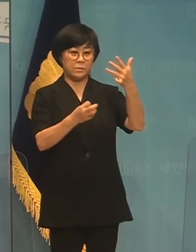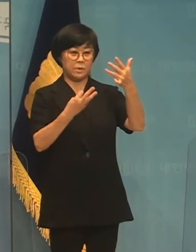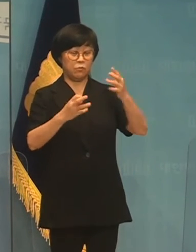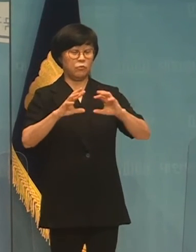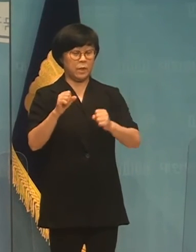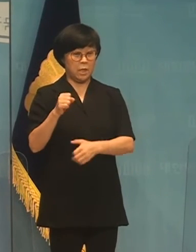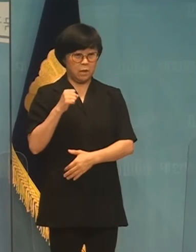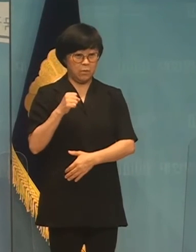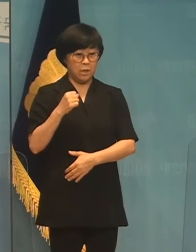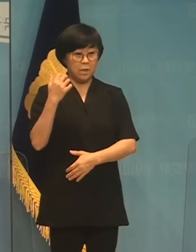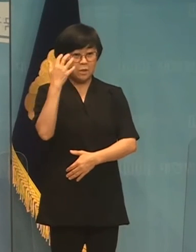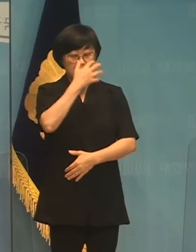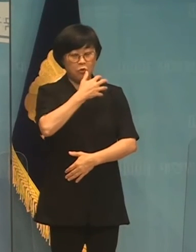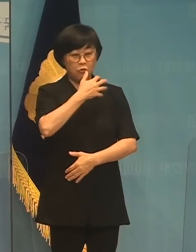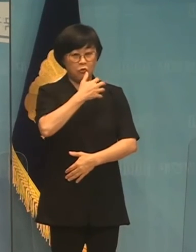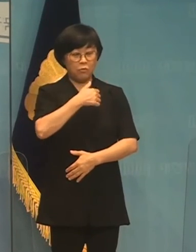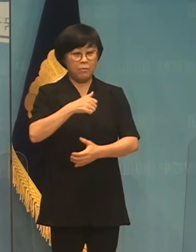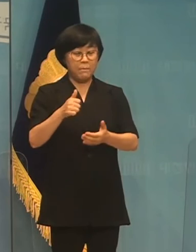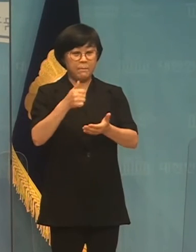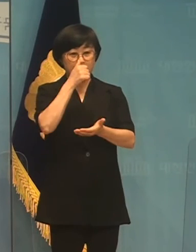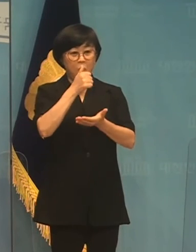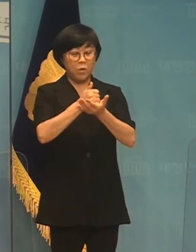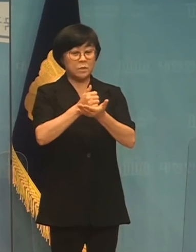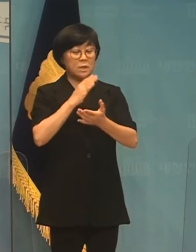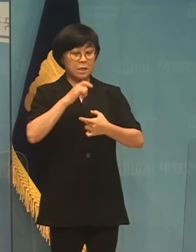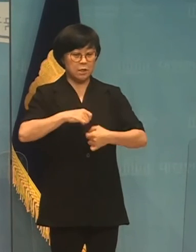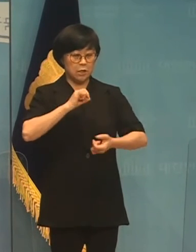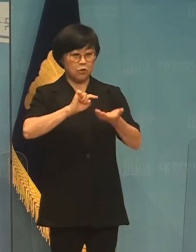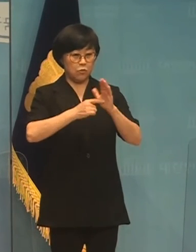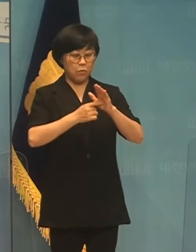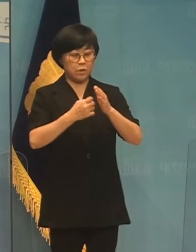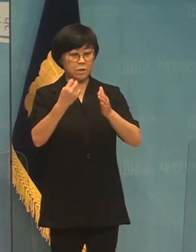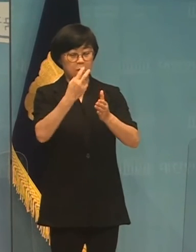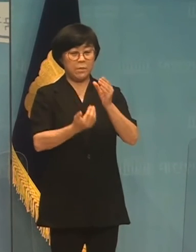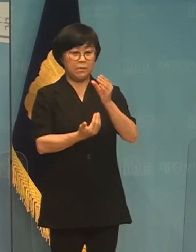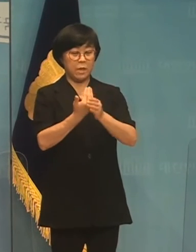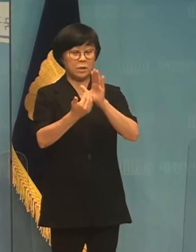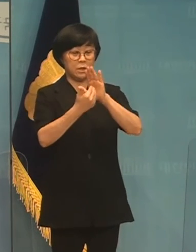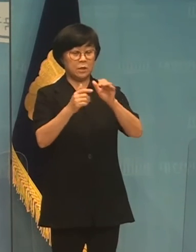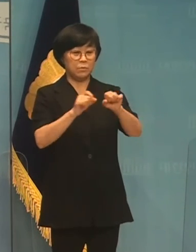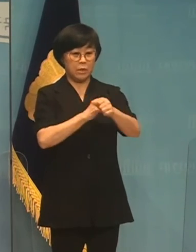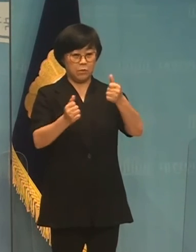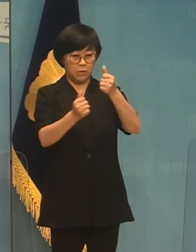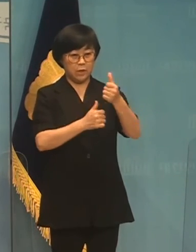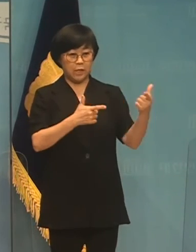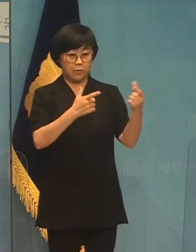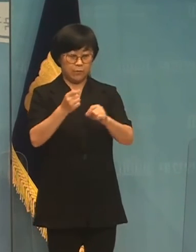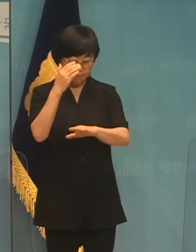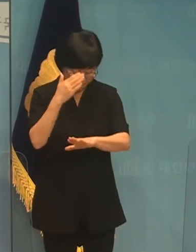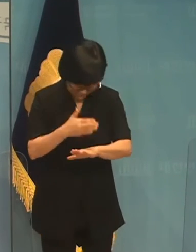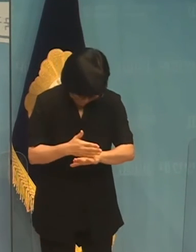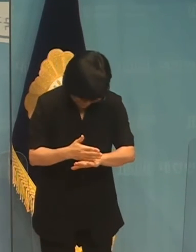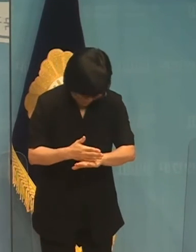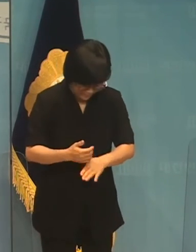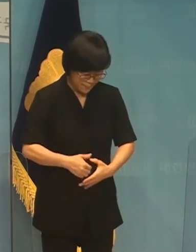국민의팀 군성범죄 진상규명 및 개발 방지 특별위원회의 행동 감사합니다.